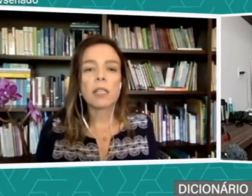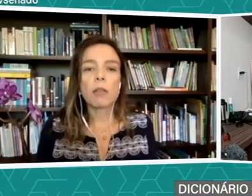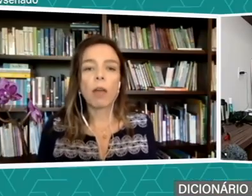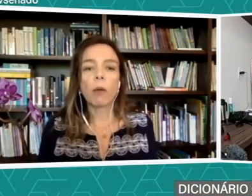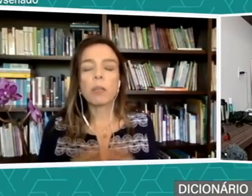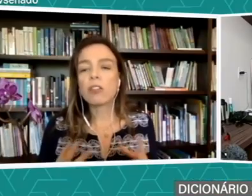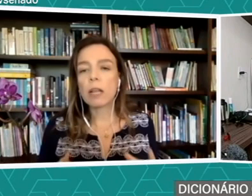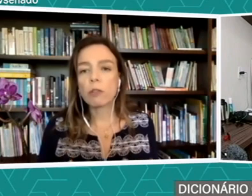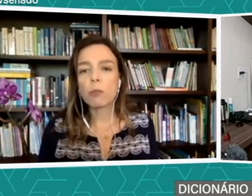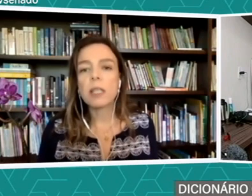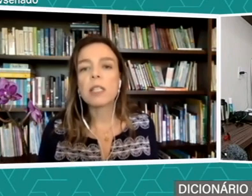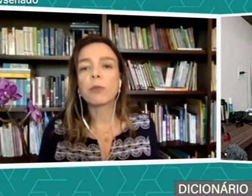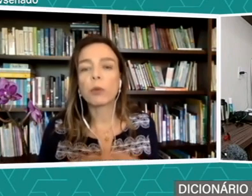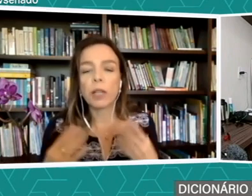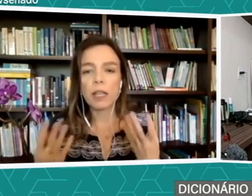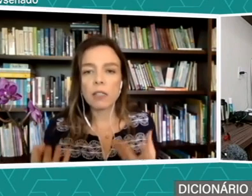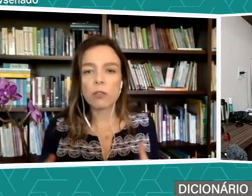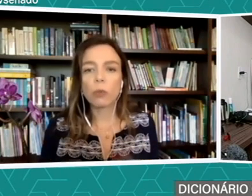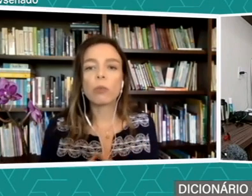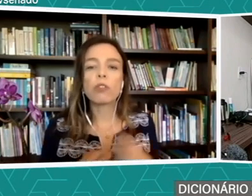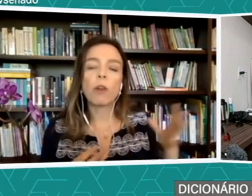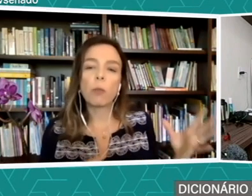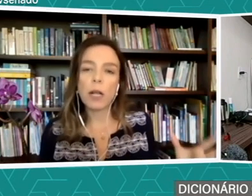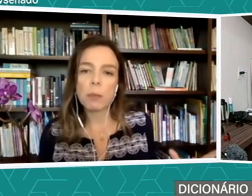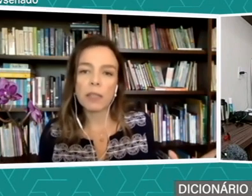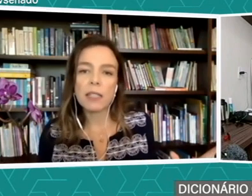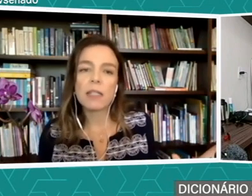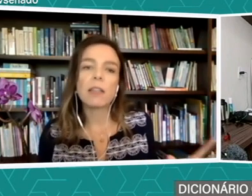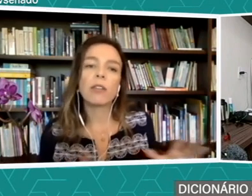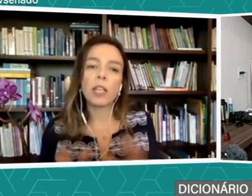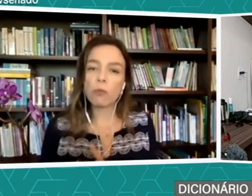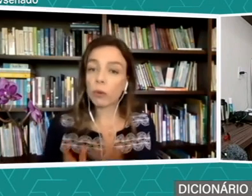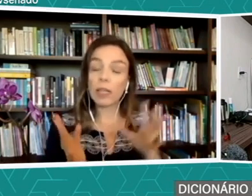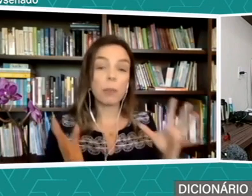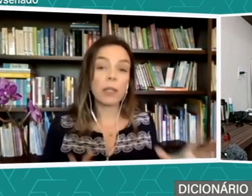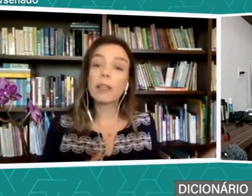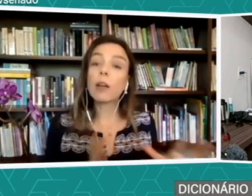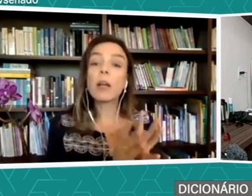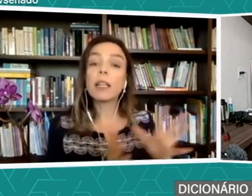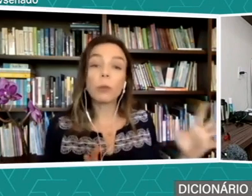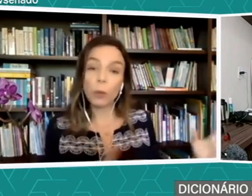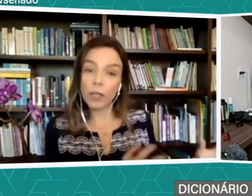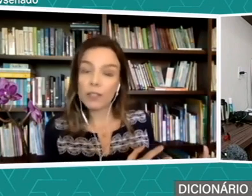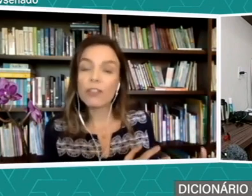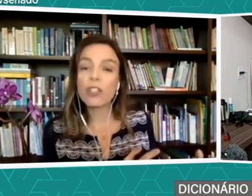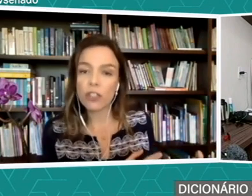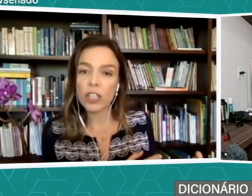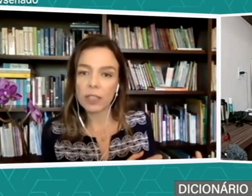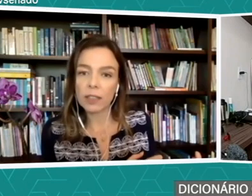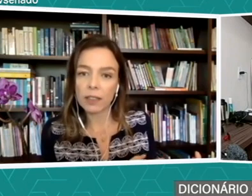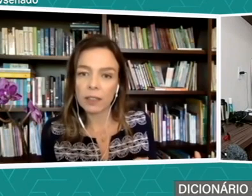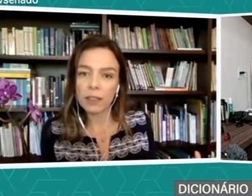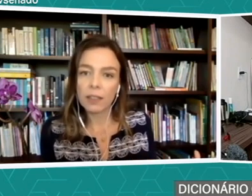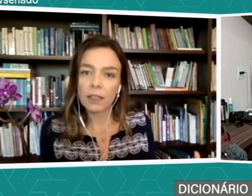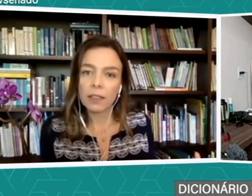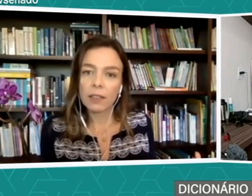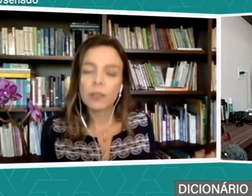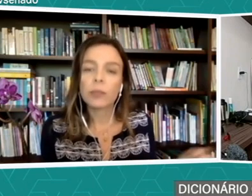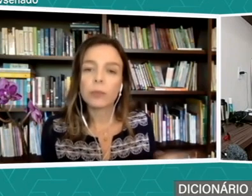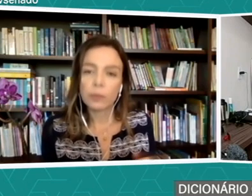um aprendizado específico, né? Esses surdos que vão participar desses eventos vão ter que aprender uma língua distinta. Uma língua distinta, exato. É